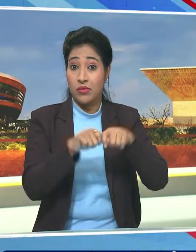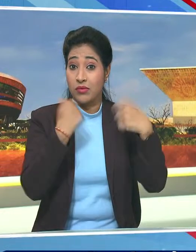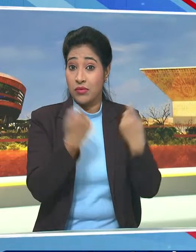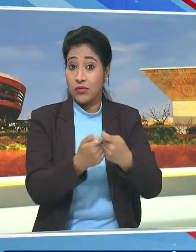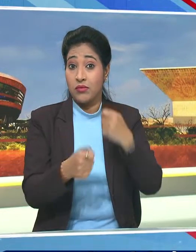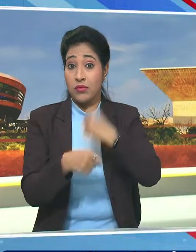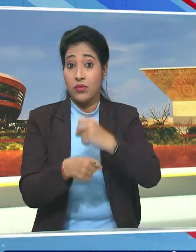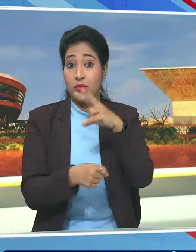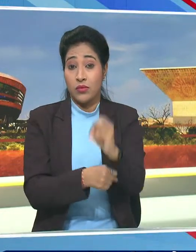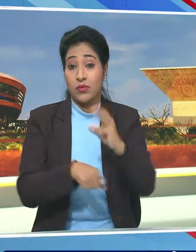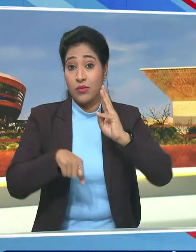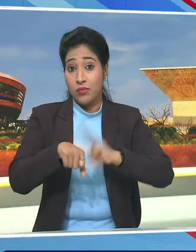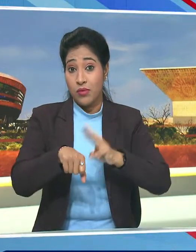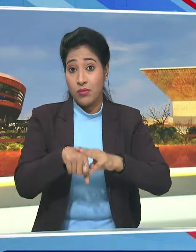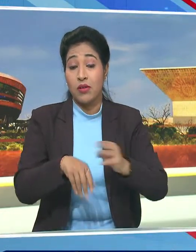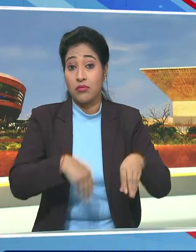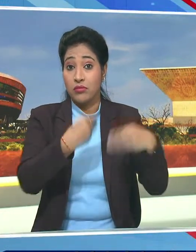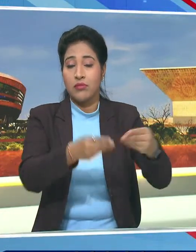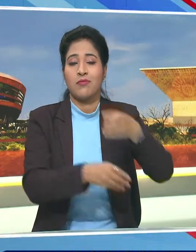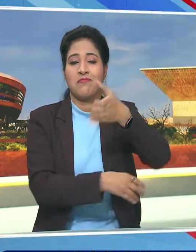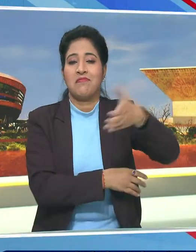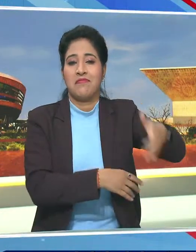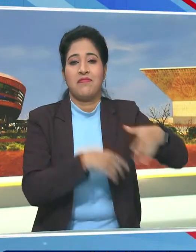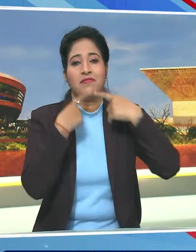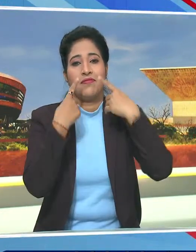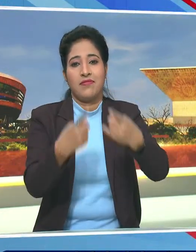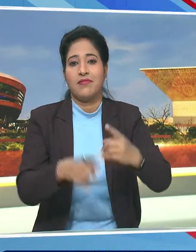G20 की सदस्ता दिलाने के लिए बधाई दी